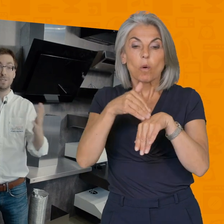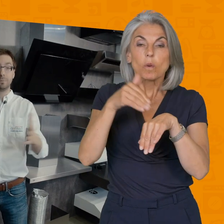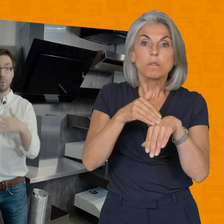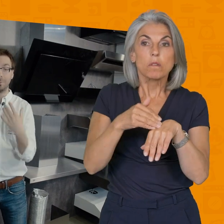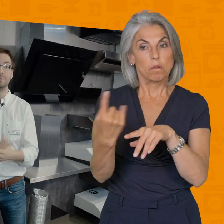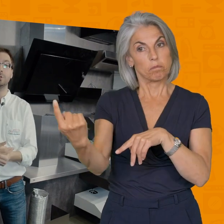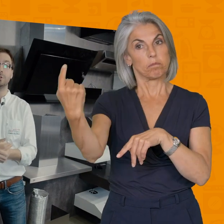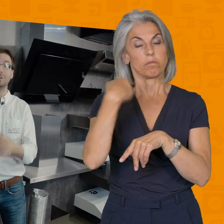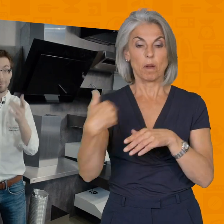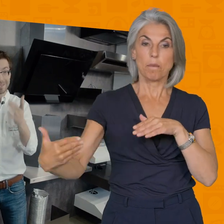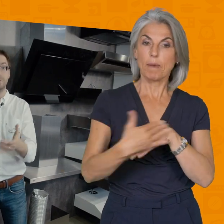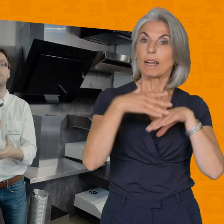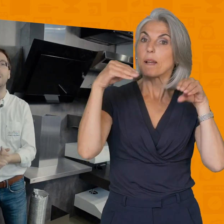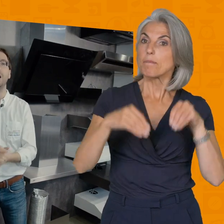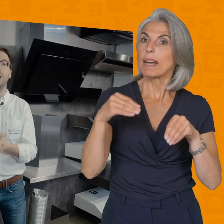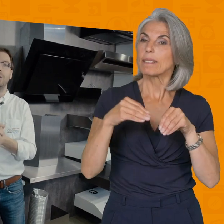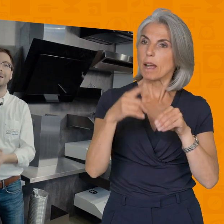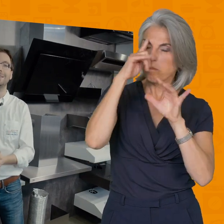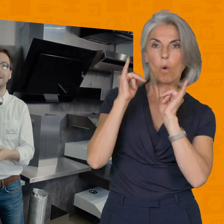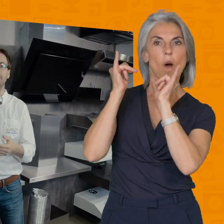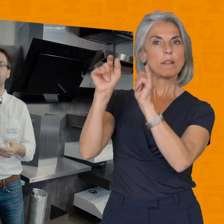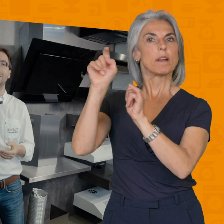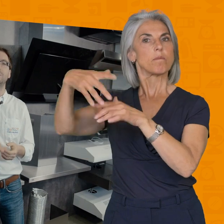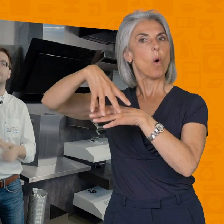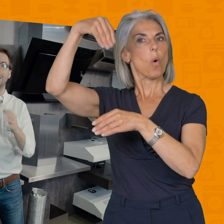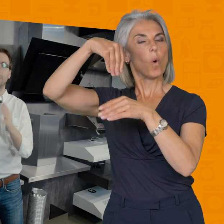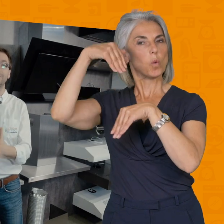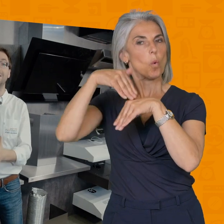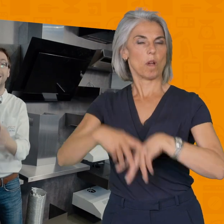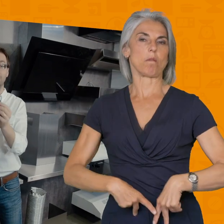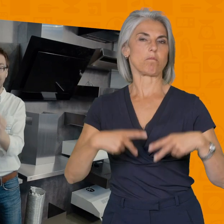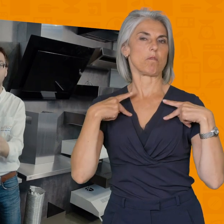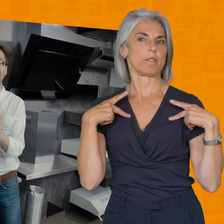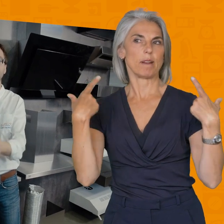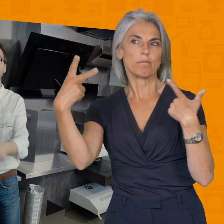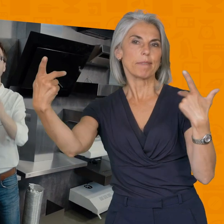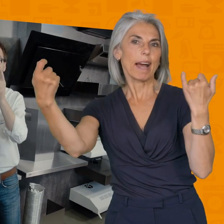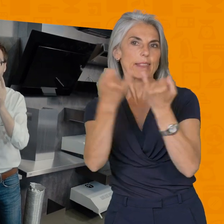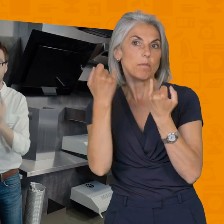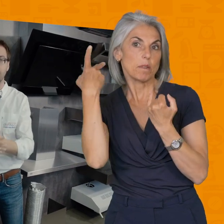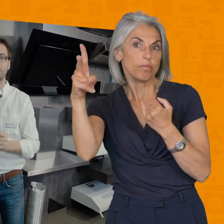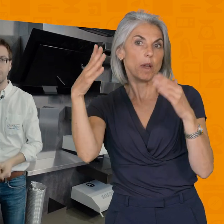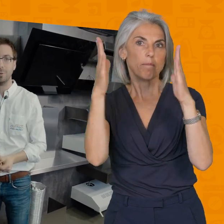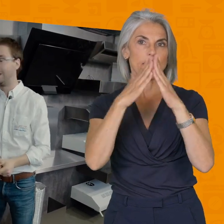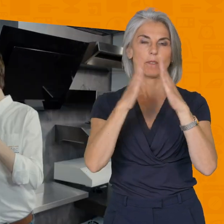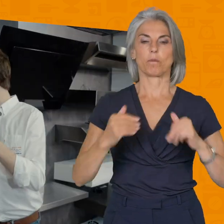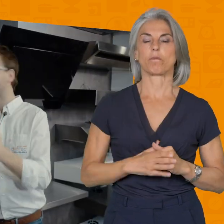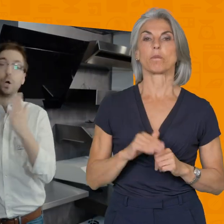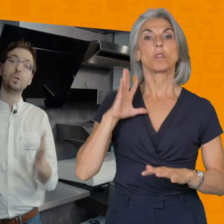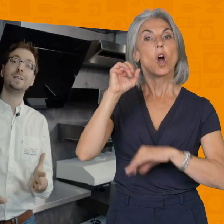simplement le placement de votre hôte à passer nous voir en magasin et vous aurez des conseils professionnels est vraiment adapté à vos besoins on a 30 ans d